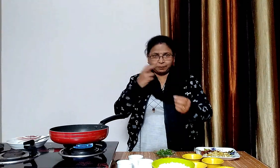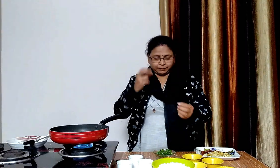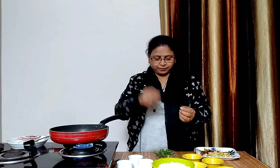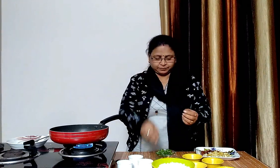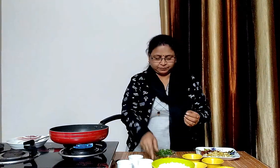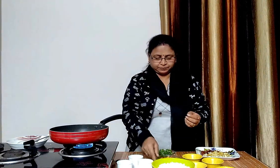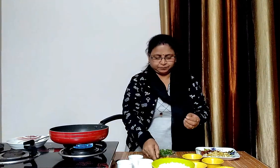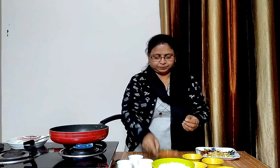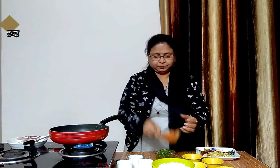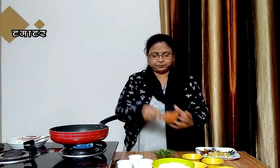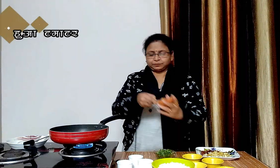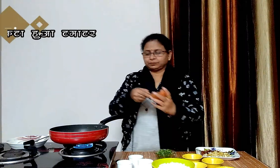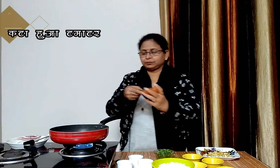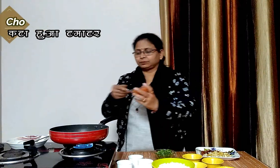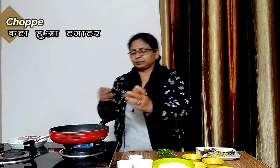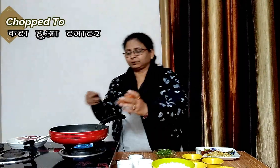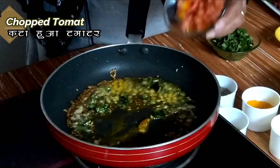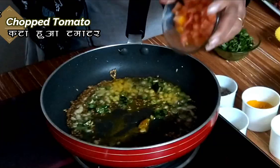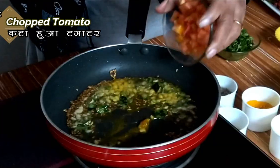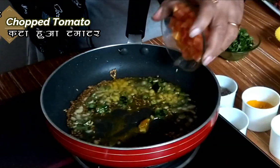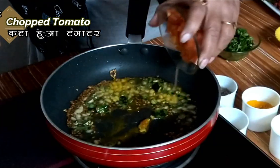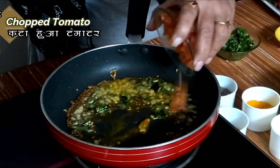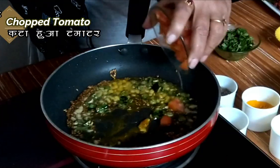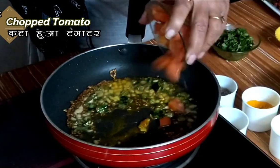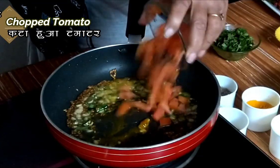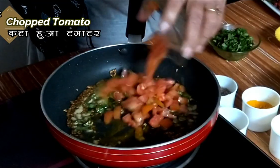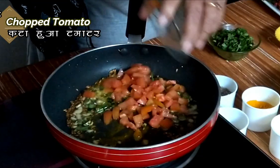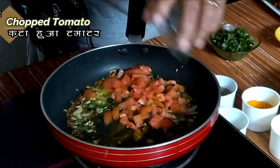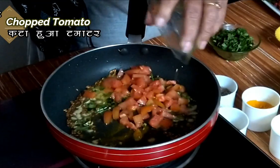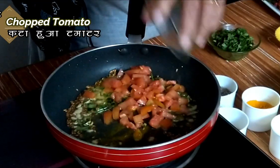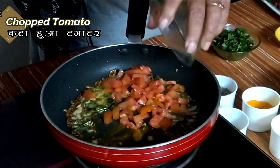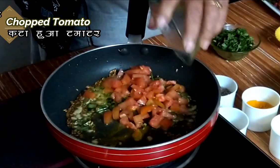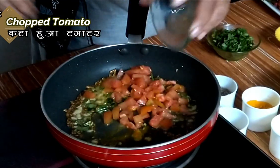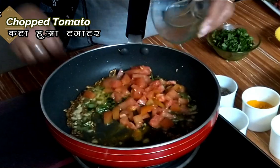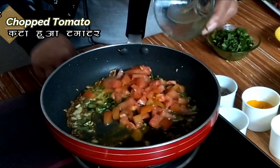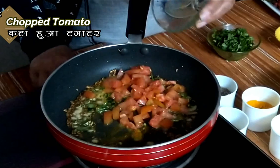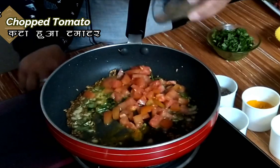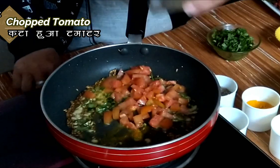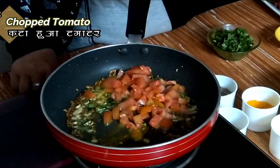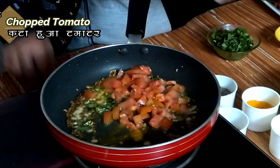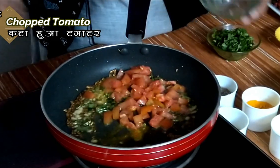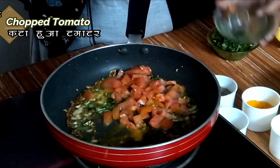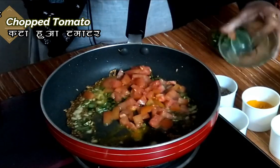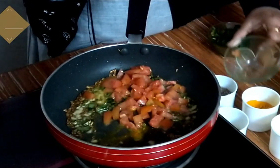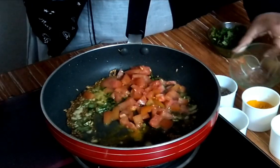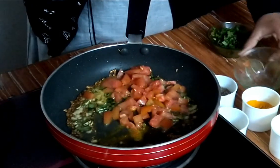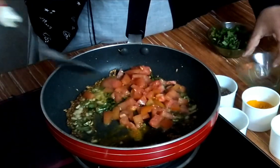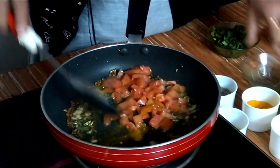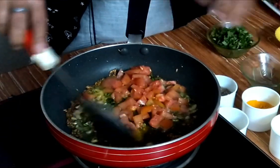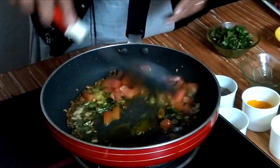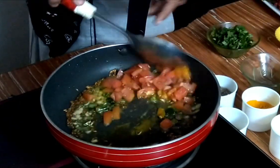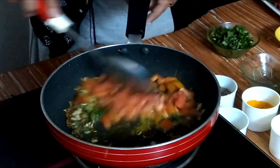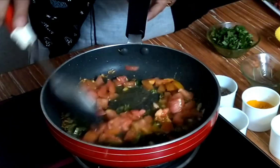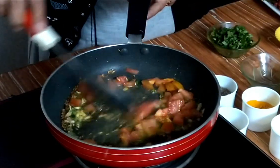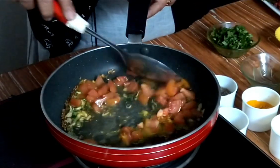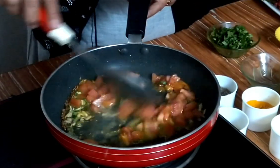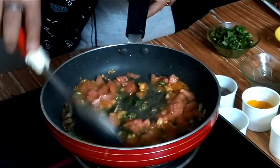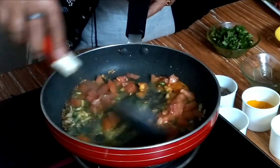डाल कर फ्राय कर लेंगे